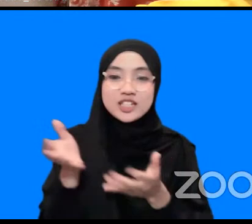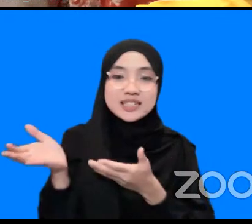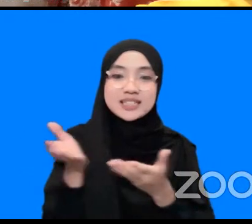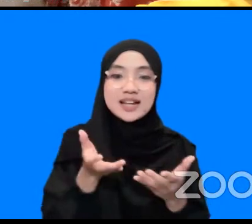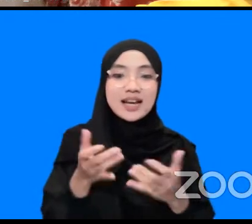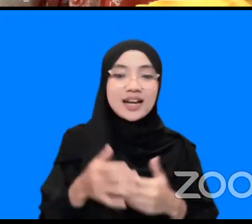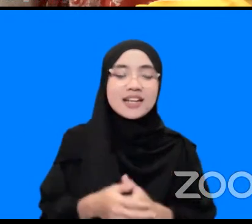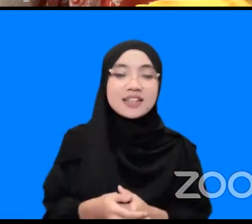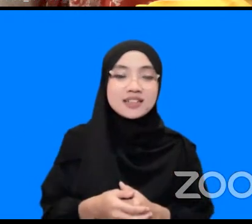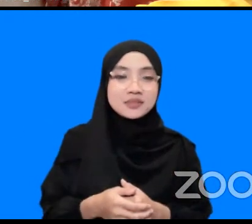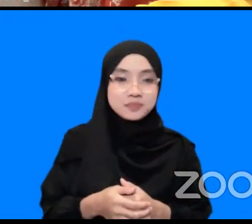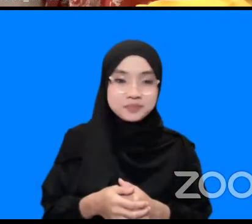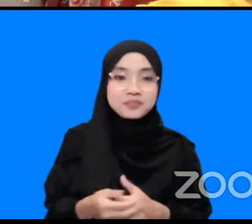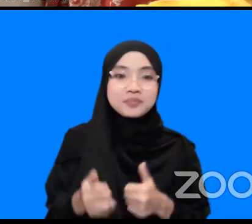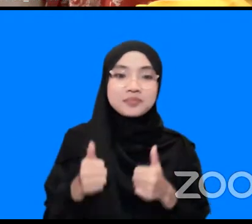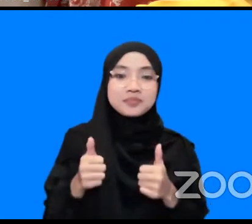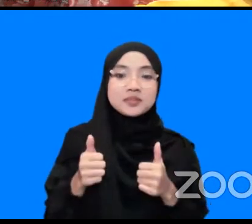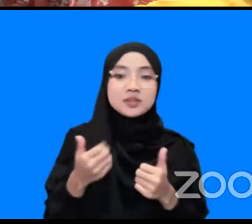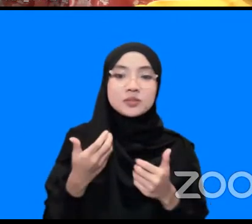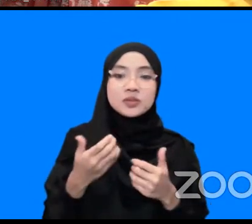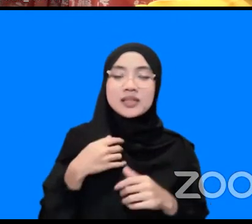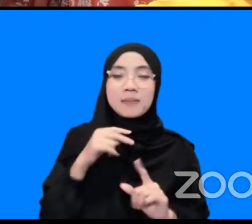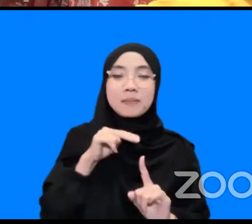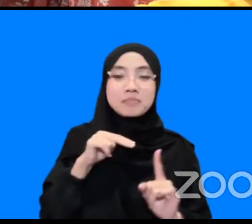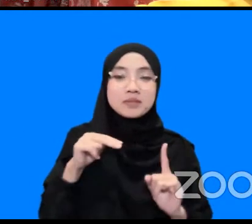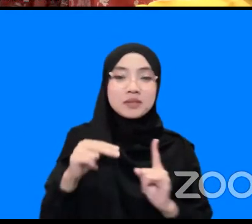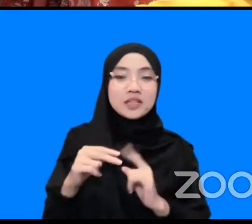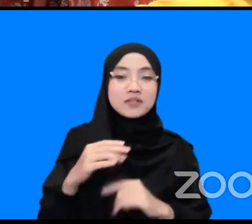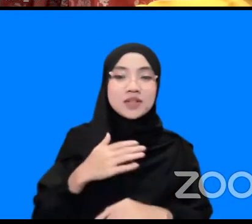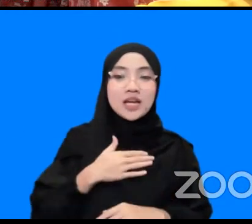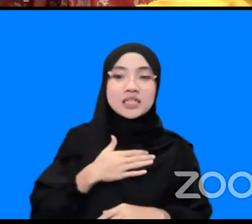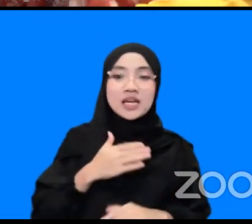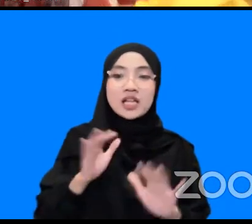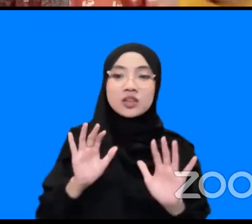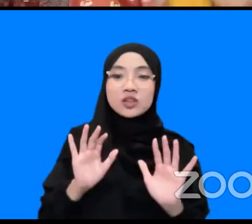iya hanya pandangan saja sih Buk